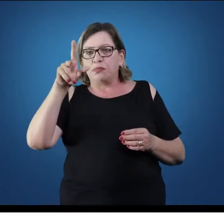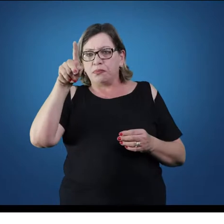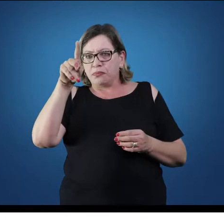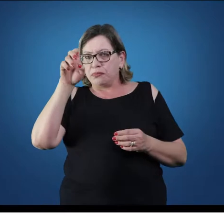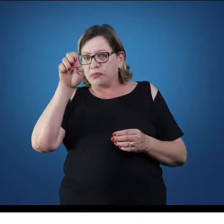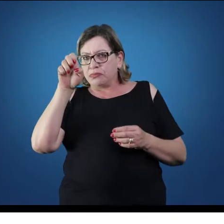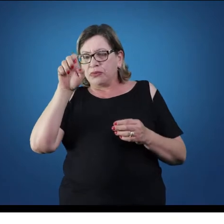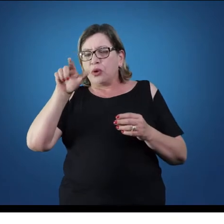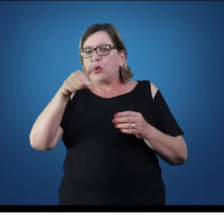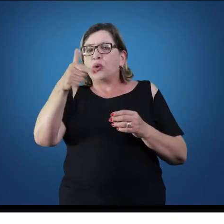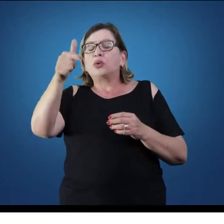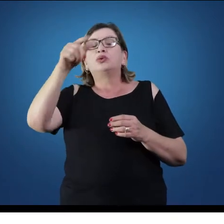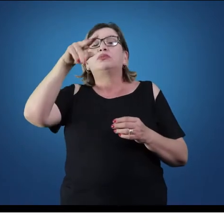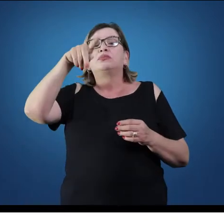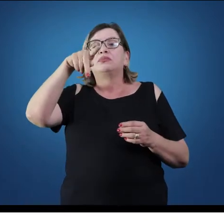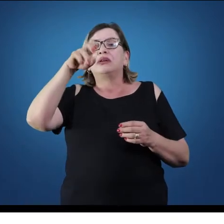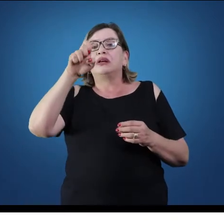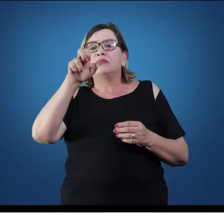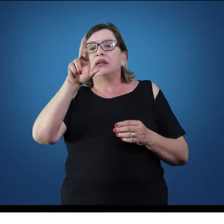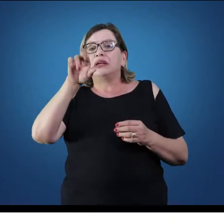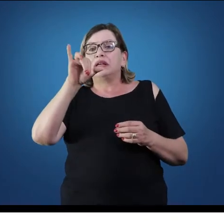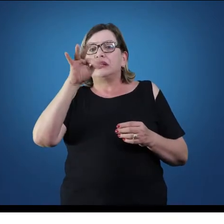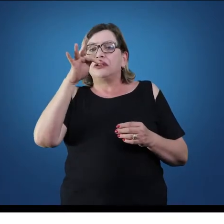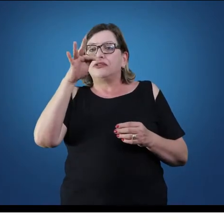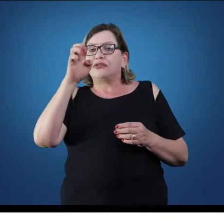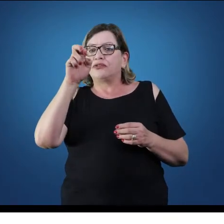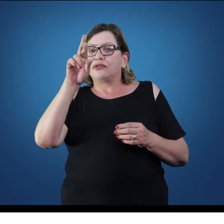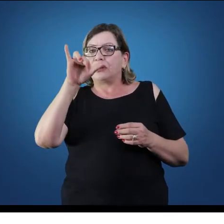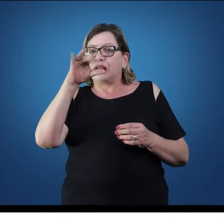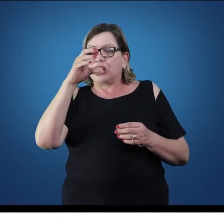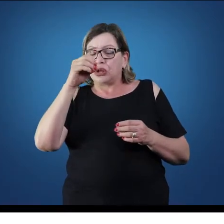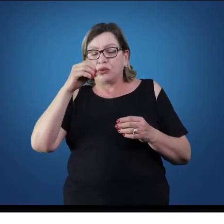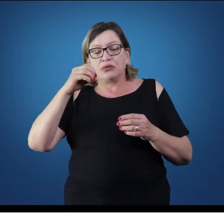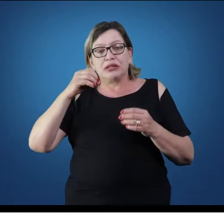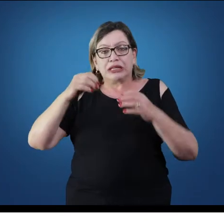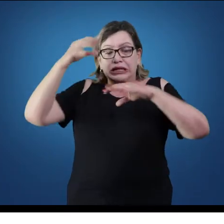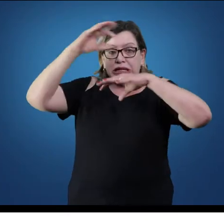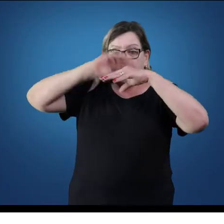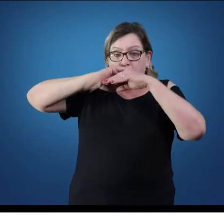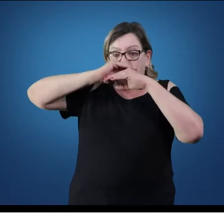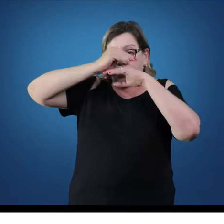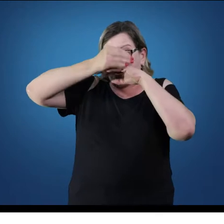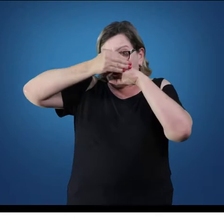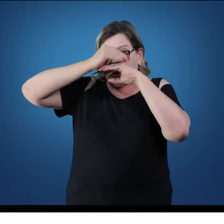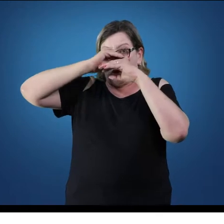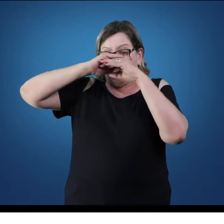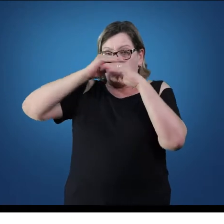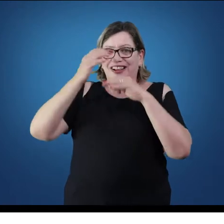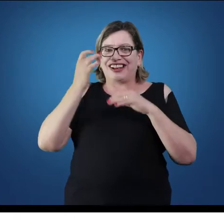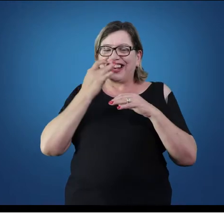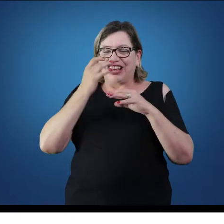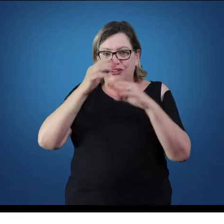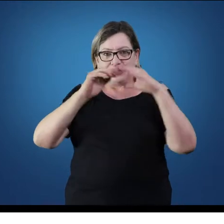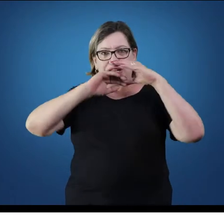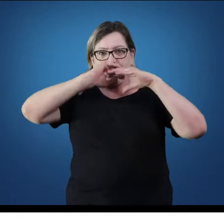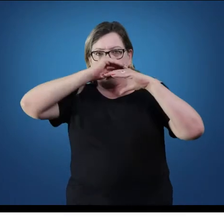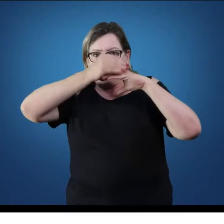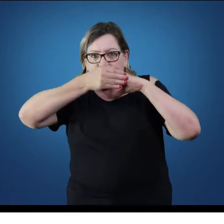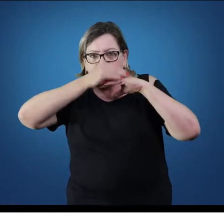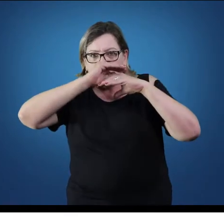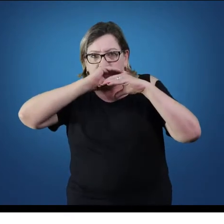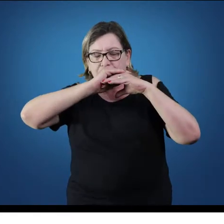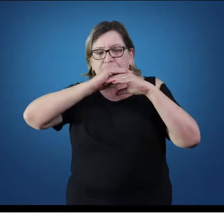aspecto dentro da calota craniana com a presença desse sistema nervoso central, buscando observar, por exemplo, o cérebro,